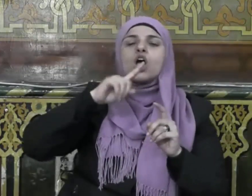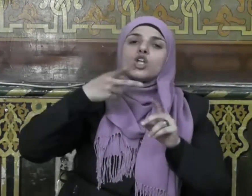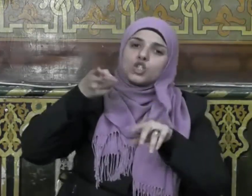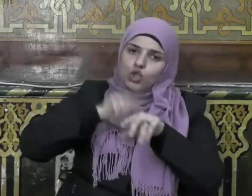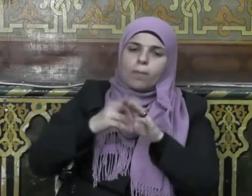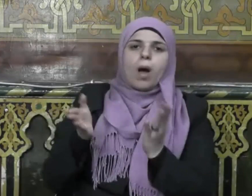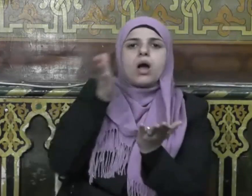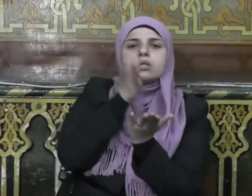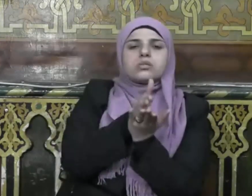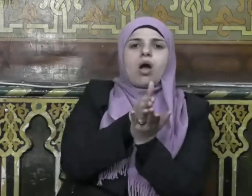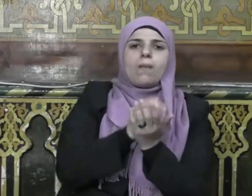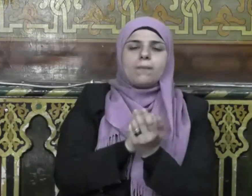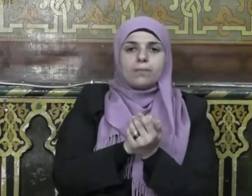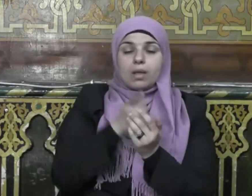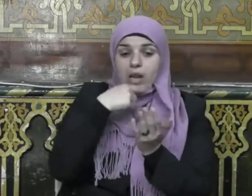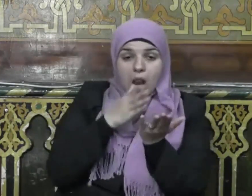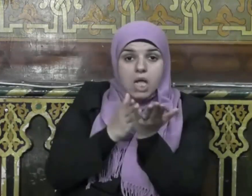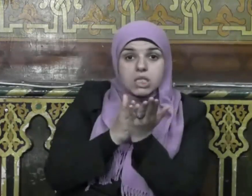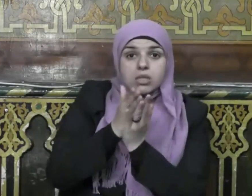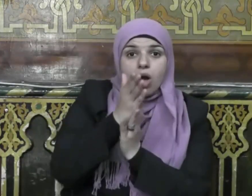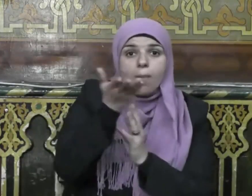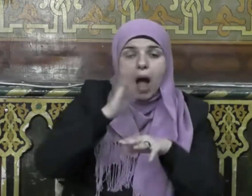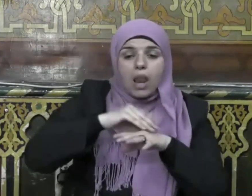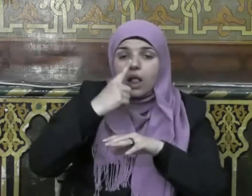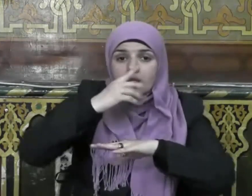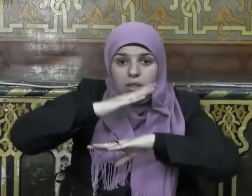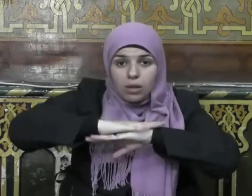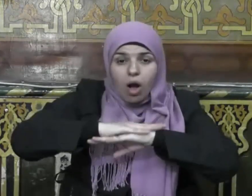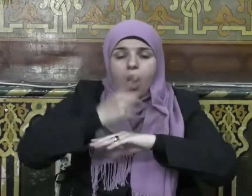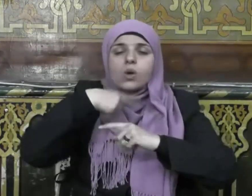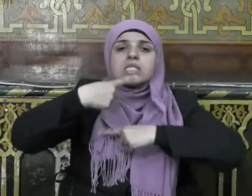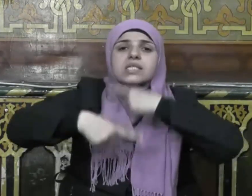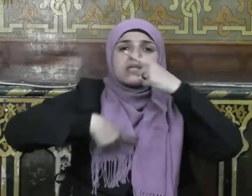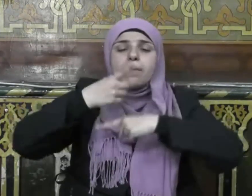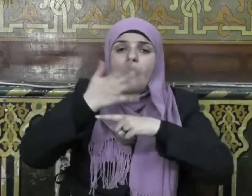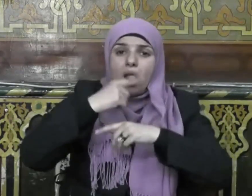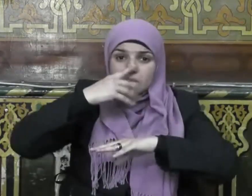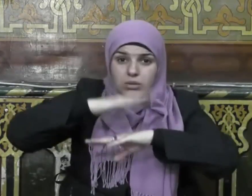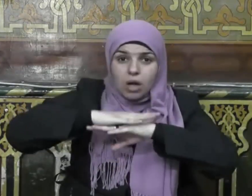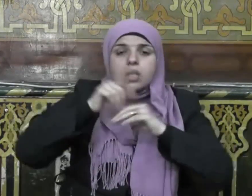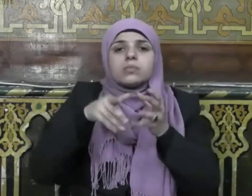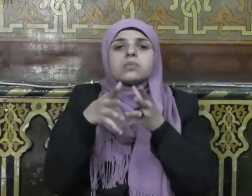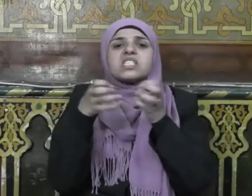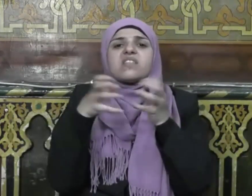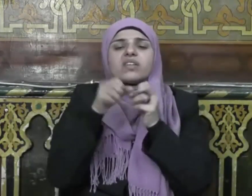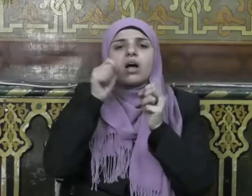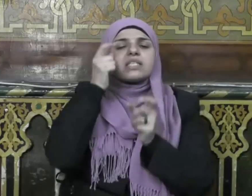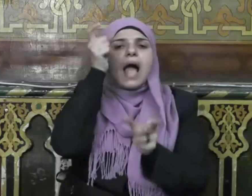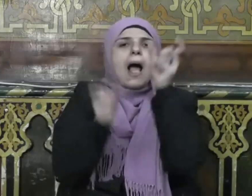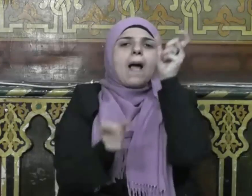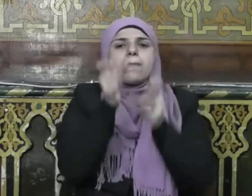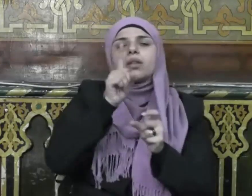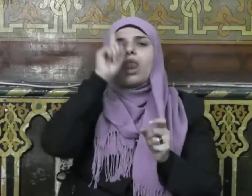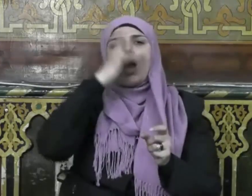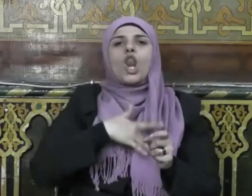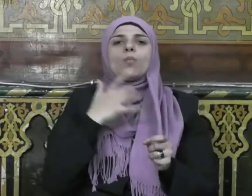استقم فالاستقامة على الطاعة والاستمرار عليها من صفات عباد الله المؤمنين